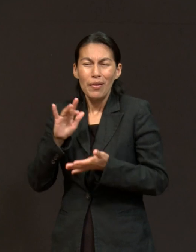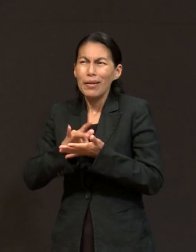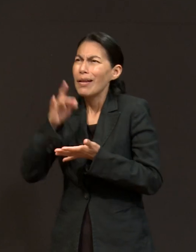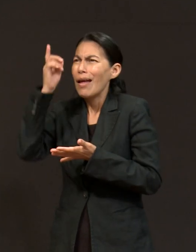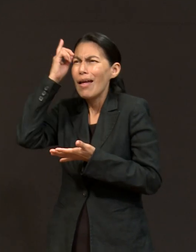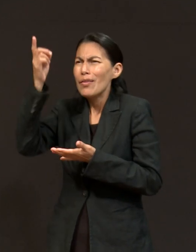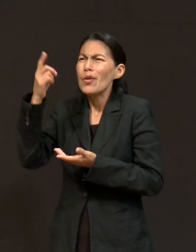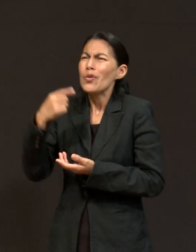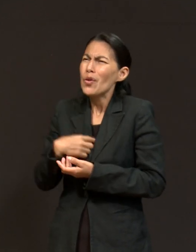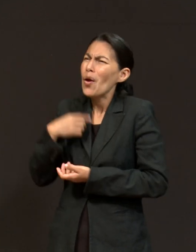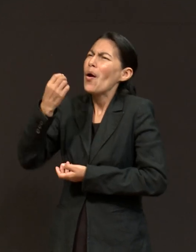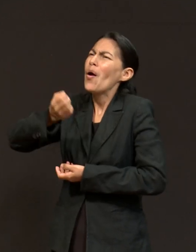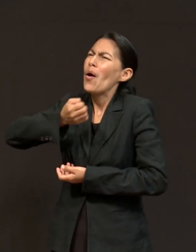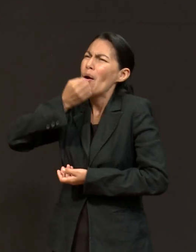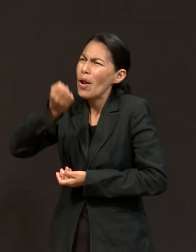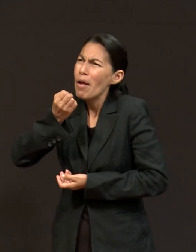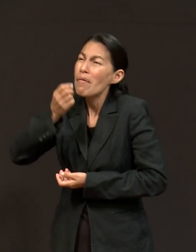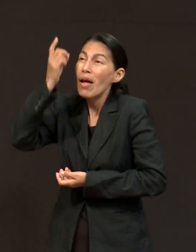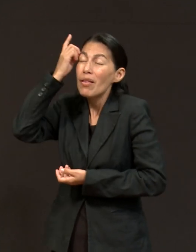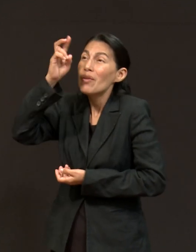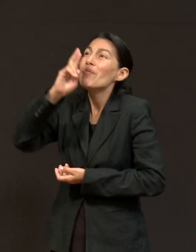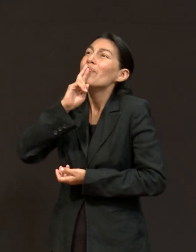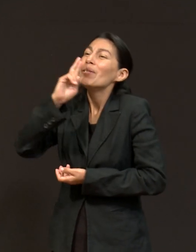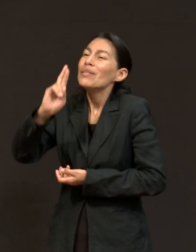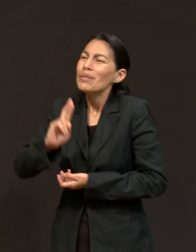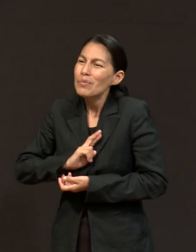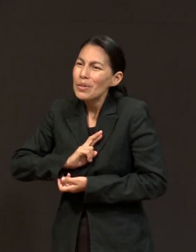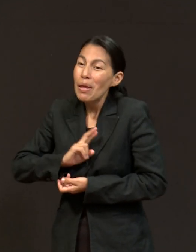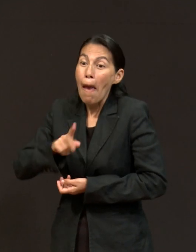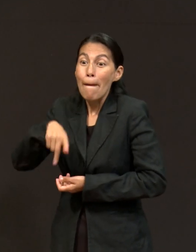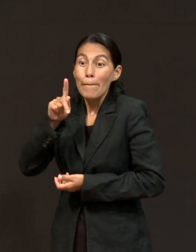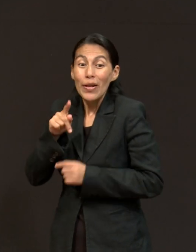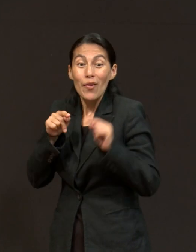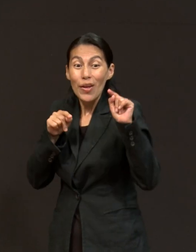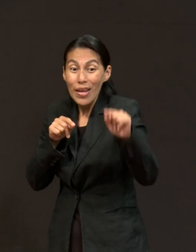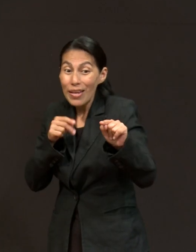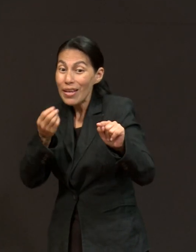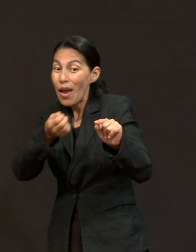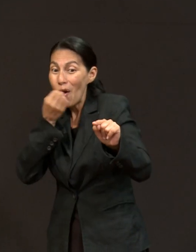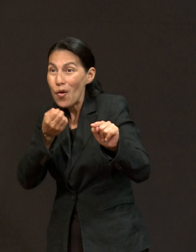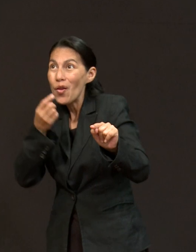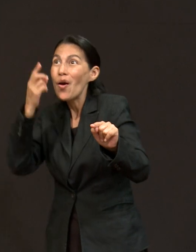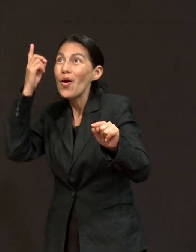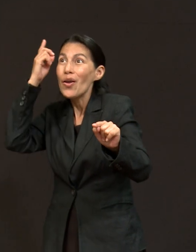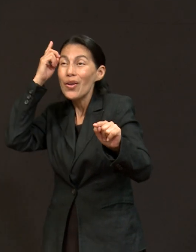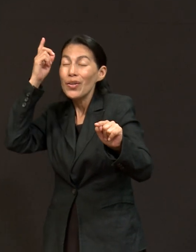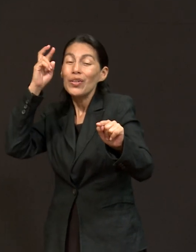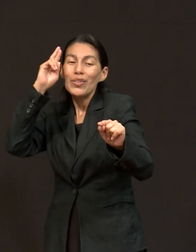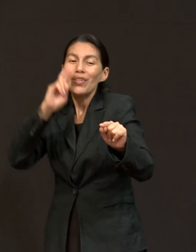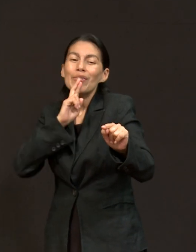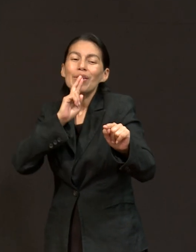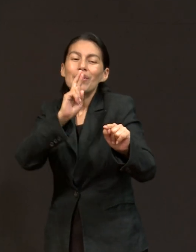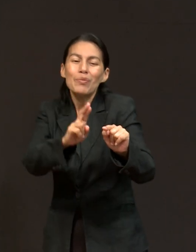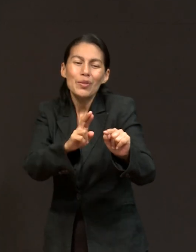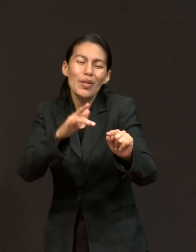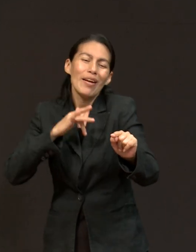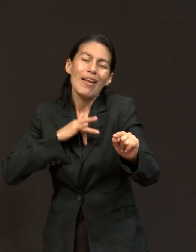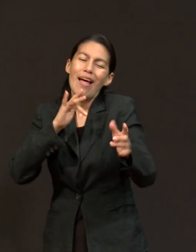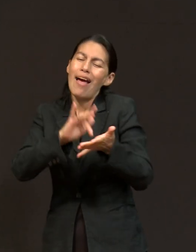es maravilloso, cómo Dios nos contesta oraciones, pero al mismo tiempo somos instrumentos para otras oraciones. Eso